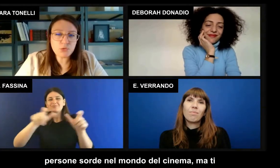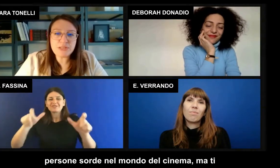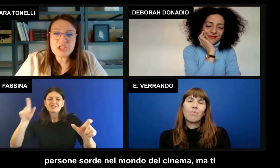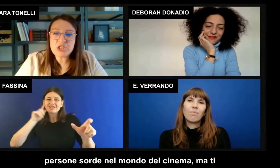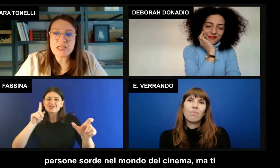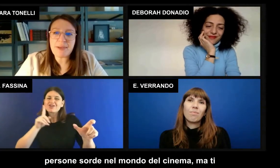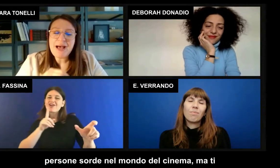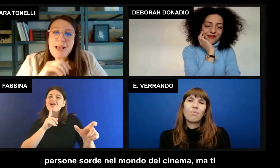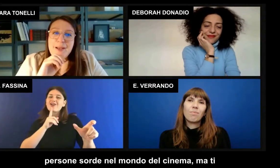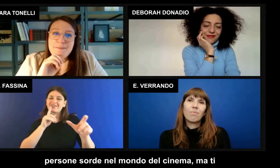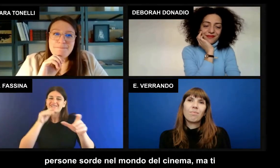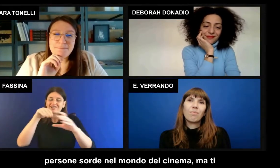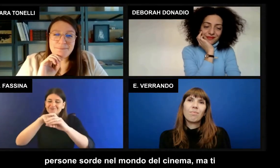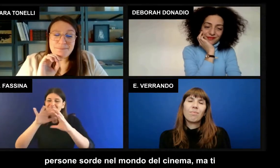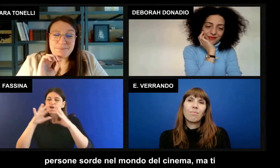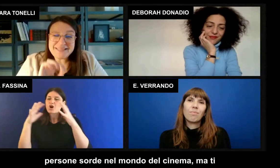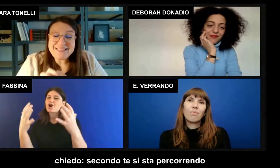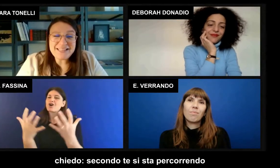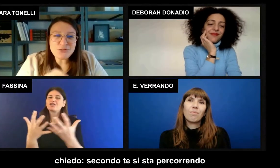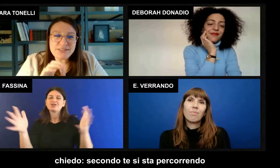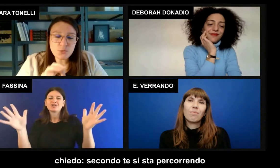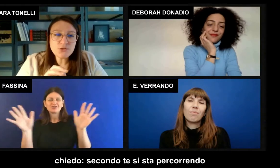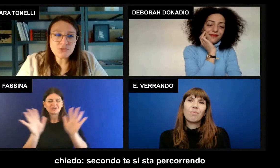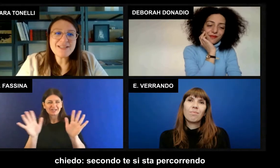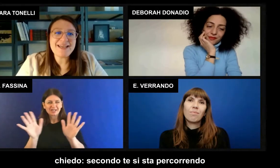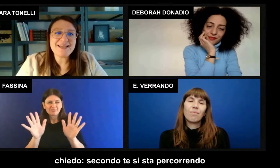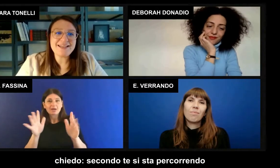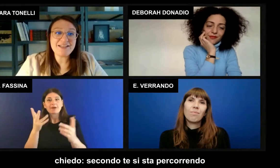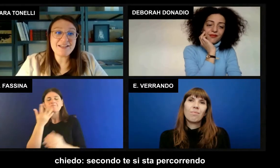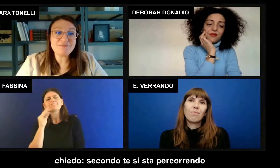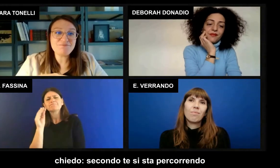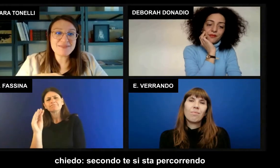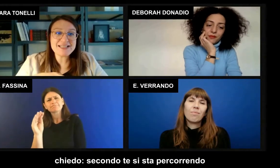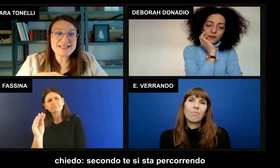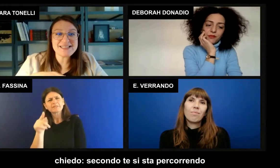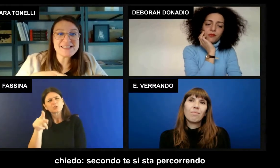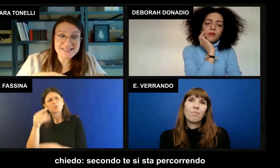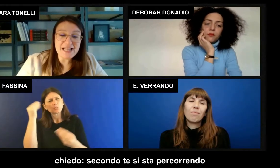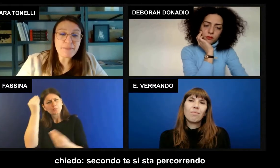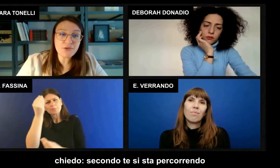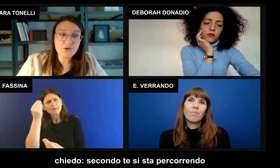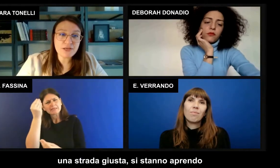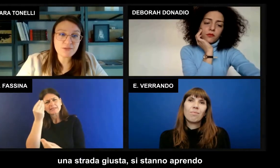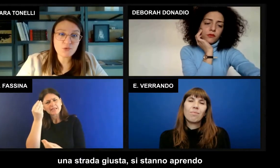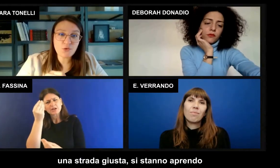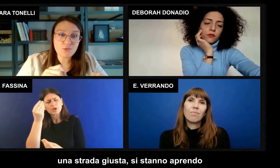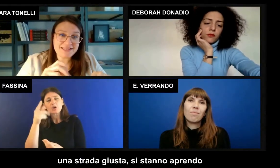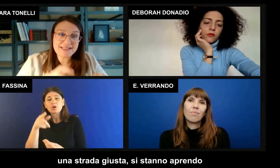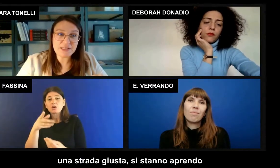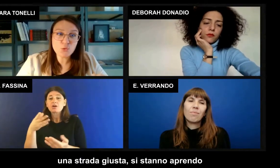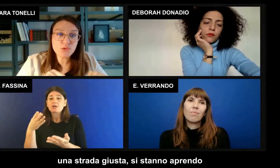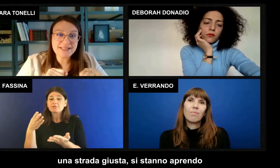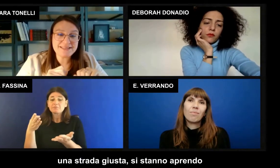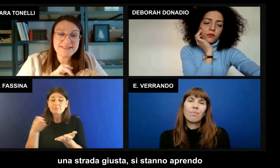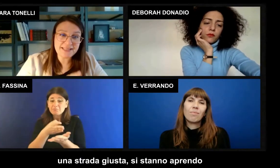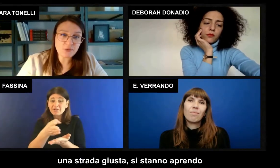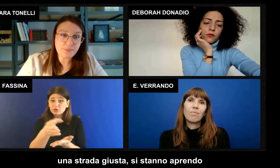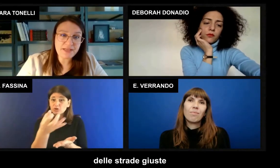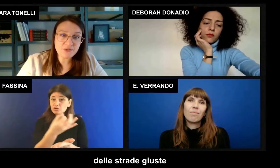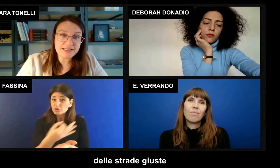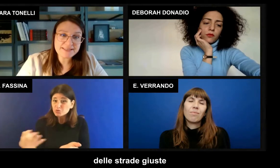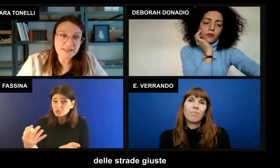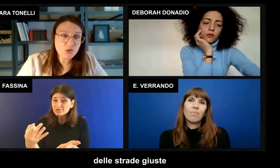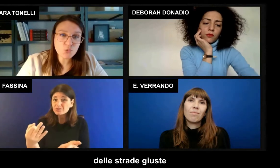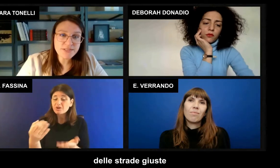nel mondo del cinema. Ma ti chiedo, secondo te si sta percorrendo una strada giusta, si